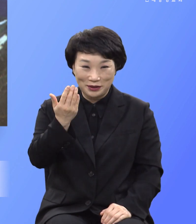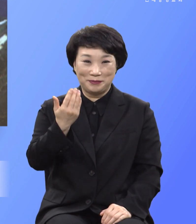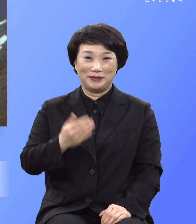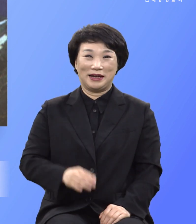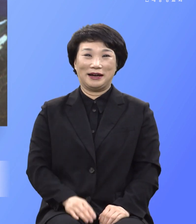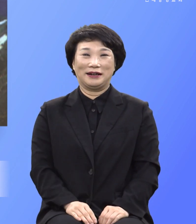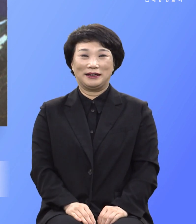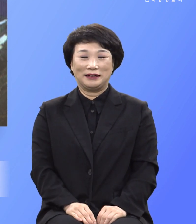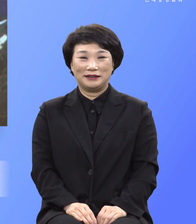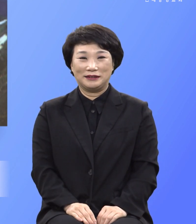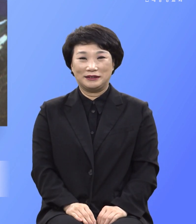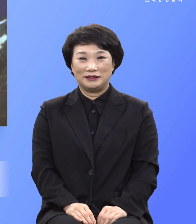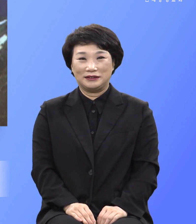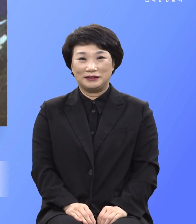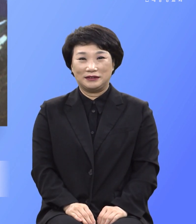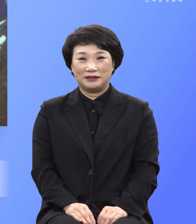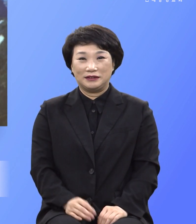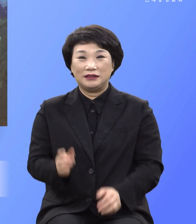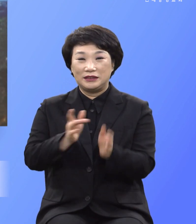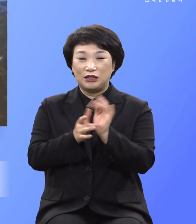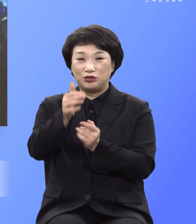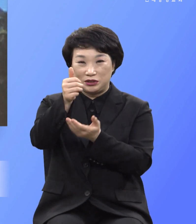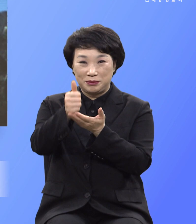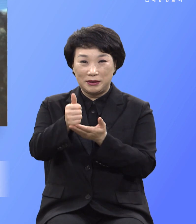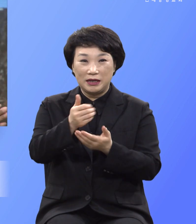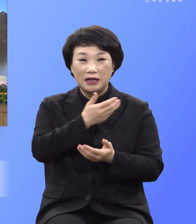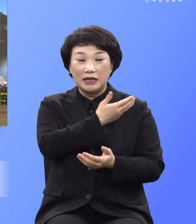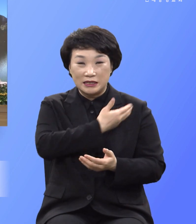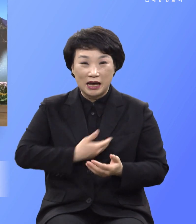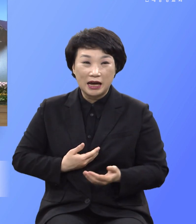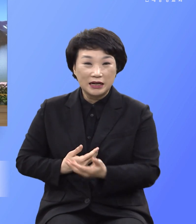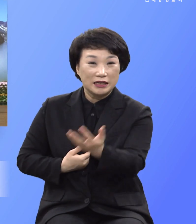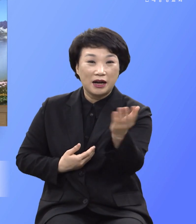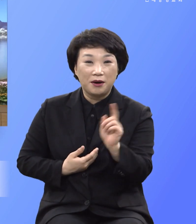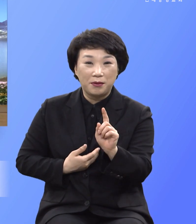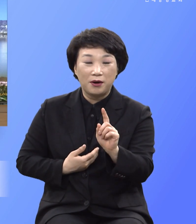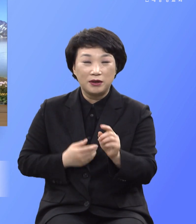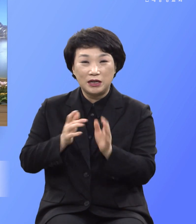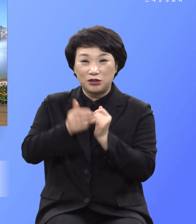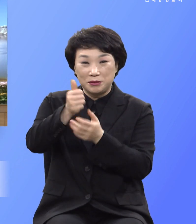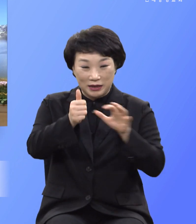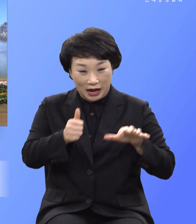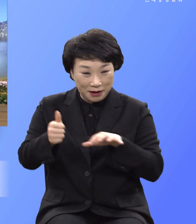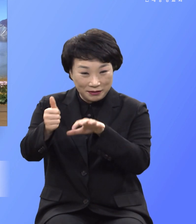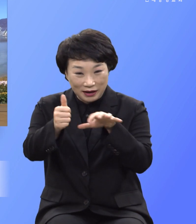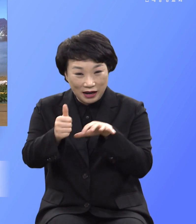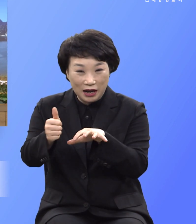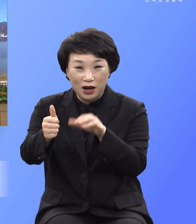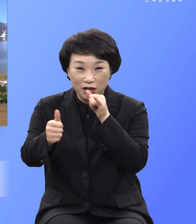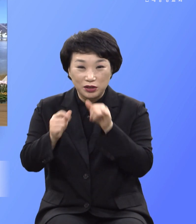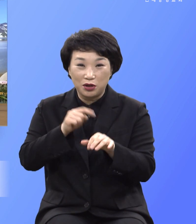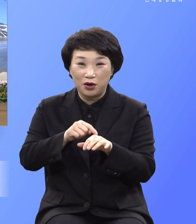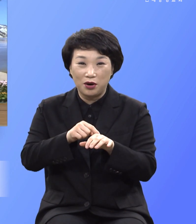예수님의 제자들도 예수님을 쫓으면서 주는